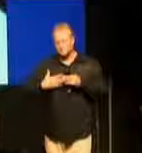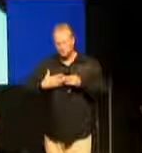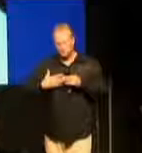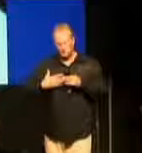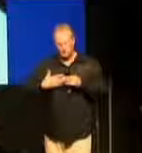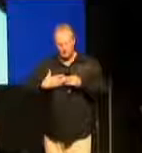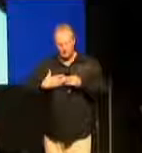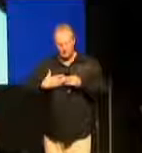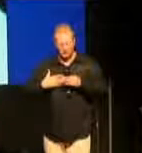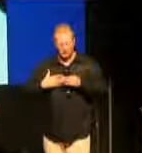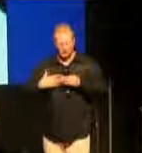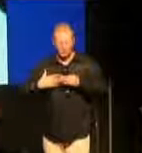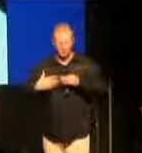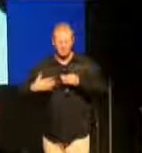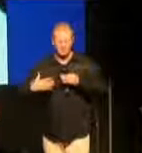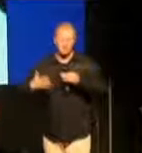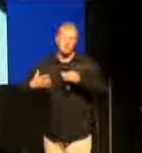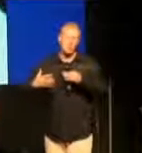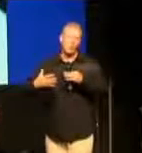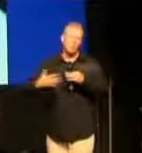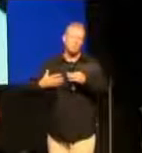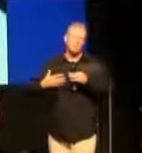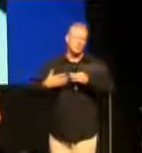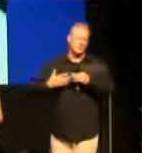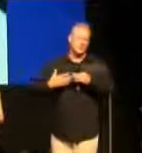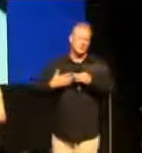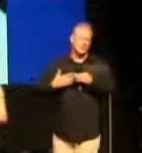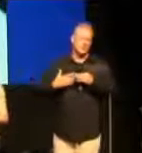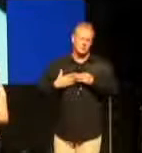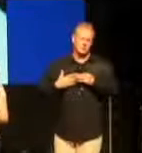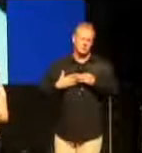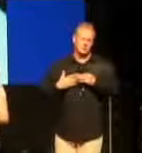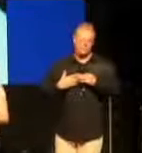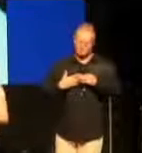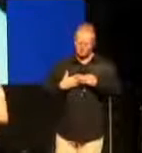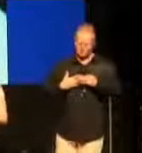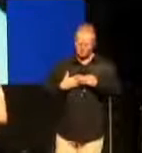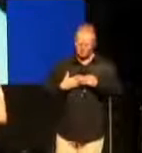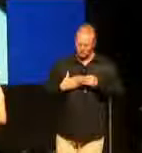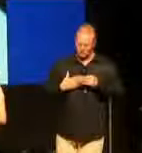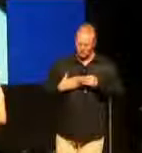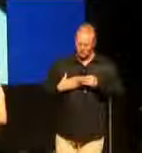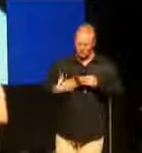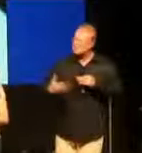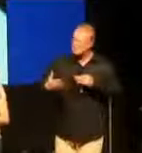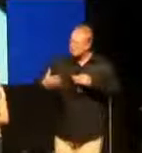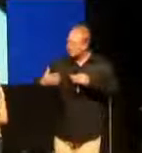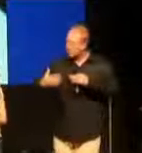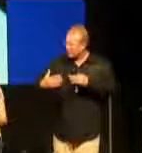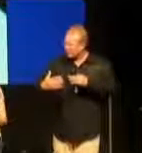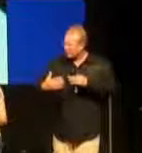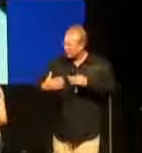spürte ich eine unglaubliche Gegenwart in mich hineinkommen. Ich spürte eine Wärme und einen Frieden.